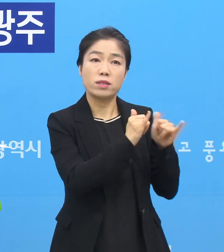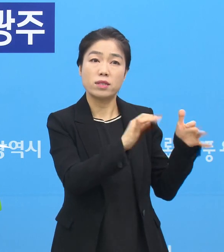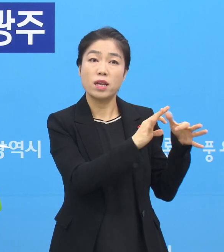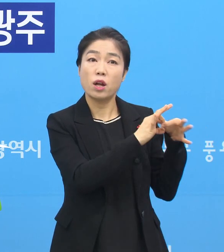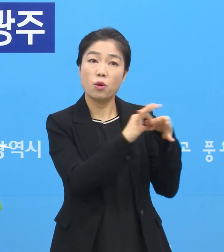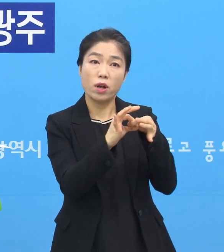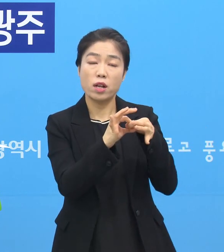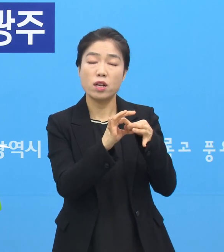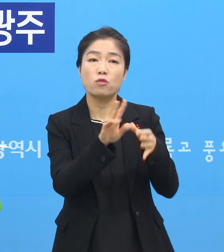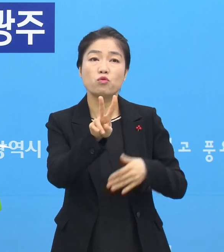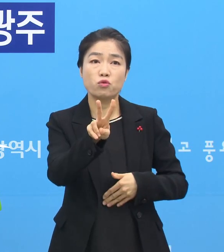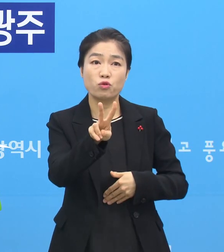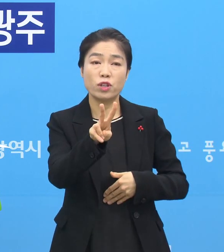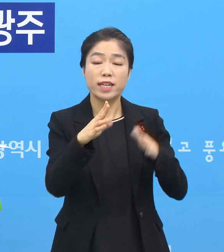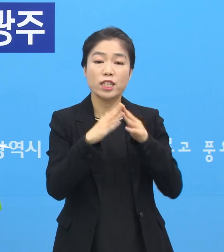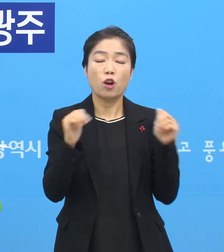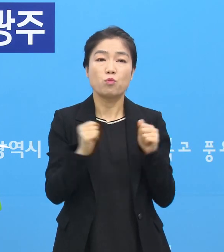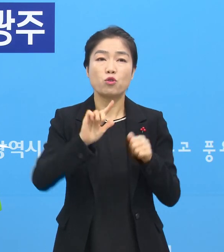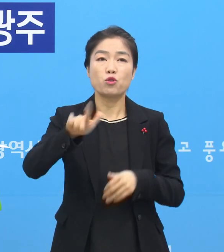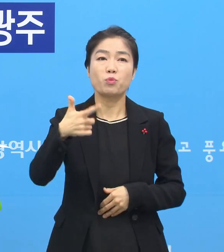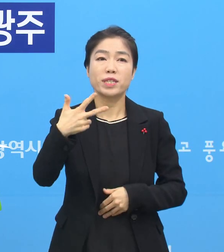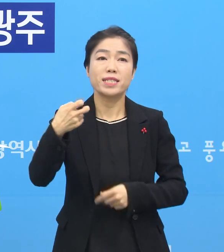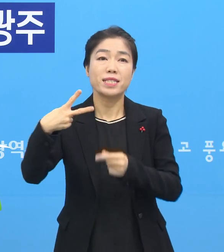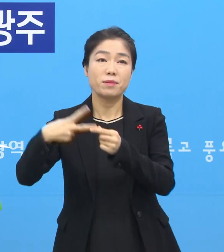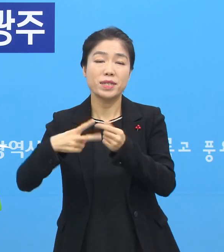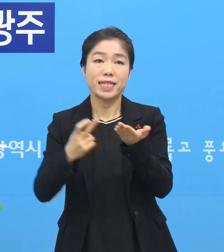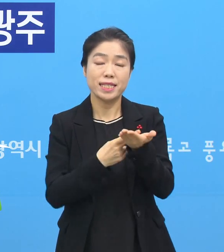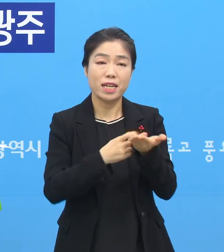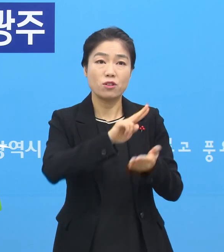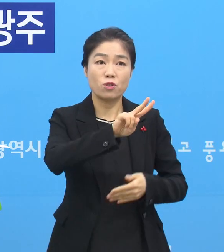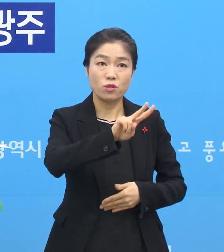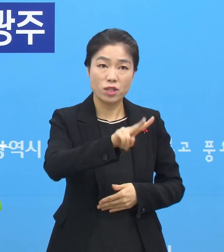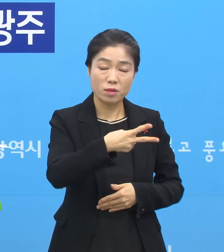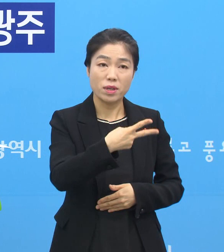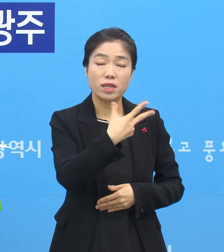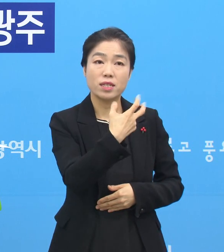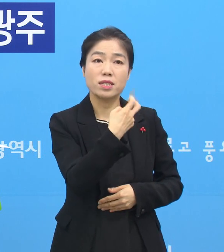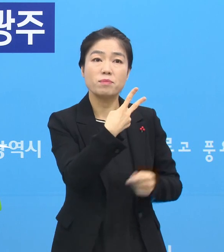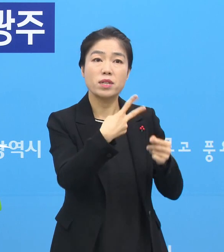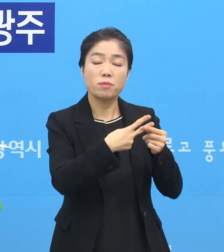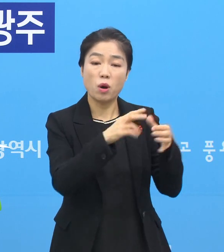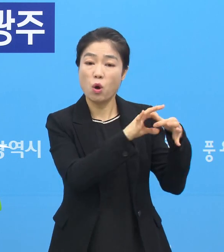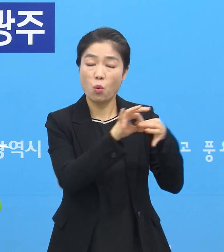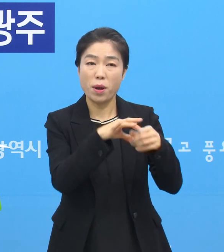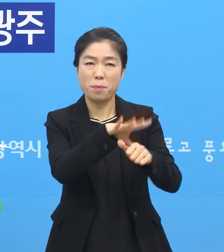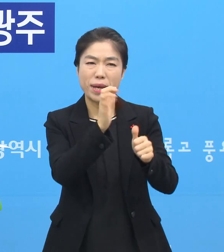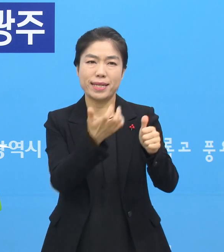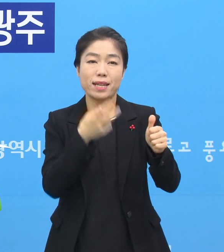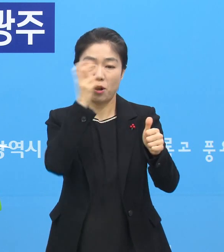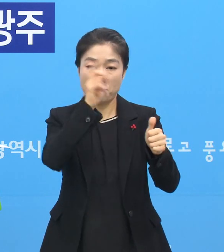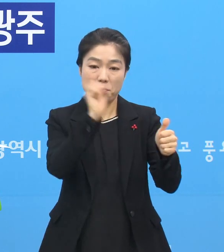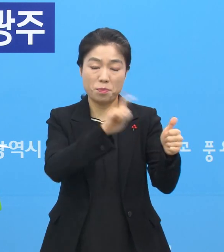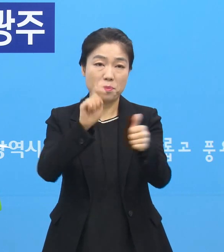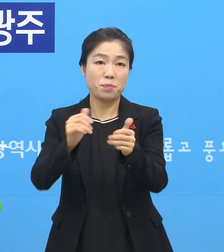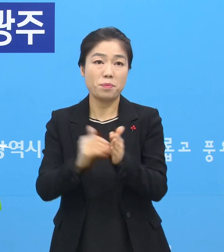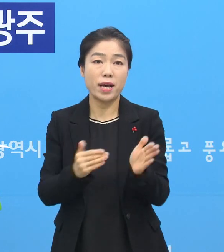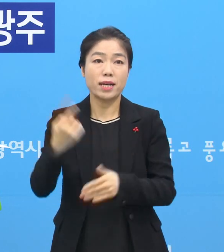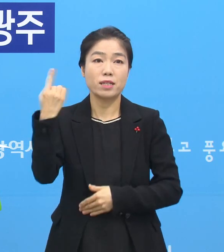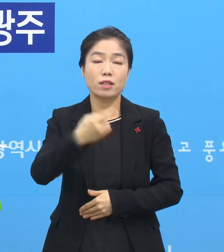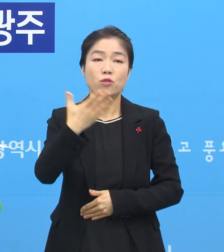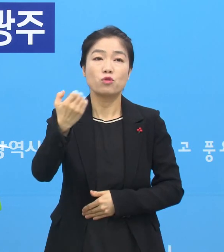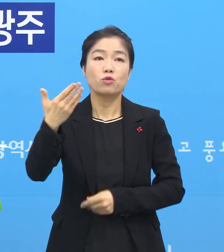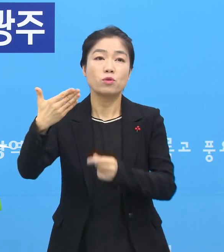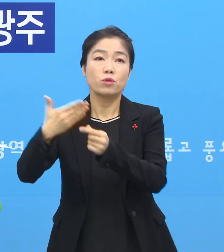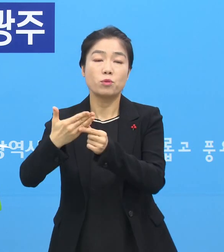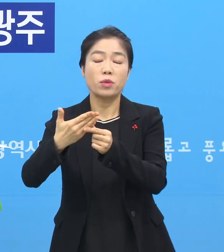2명은 전북 672번과 제주 272번 관련해서는 해지전 검사에서 나왔고요. 1099번,